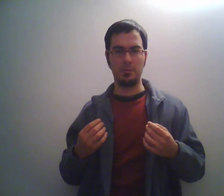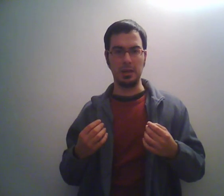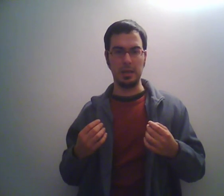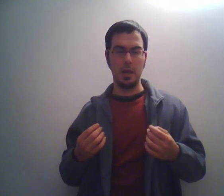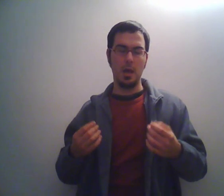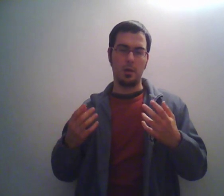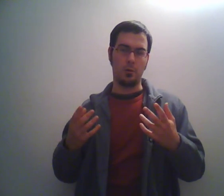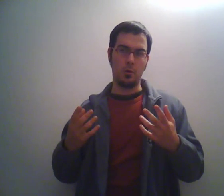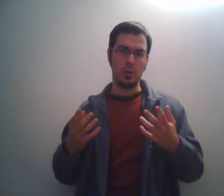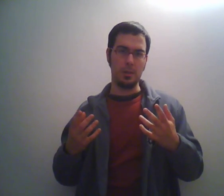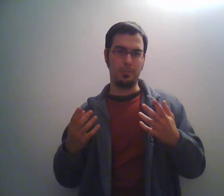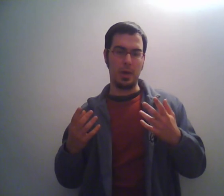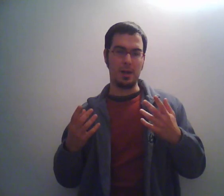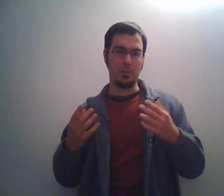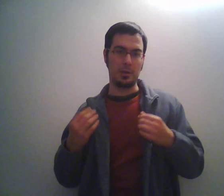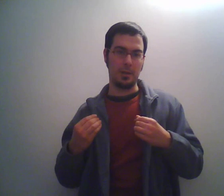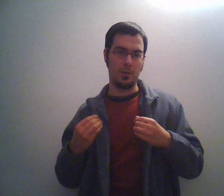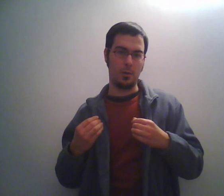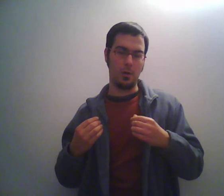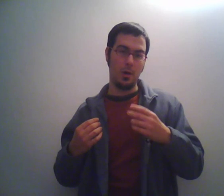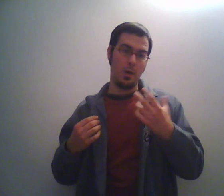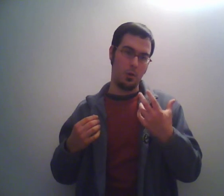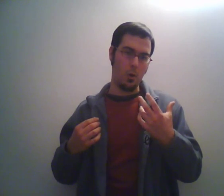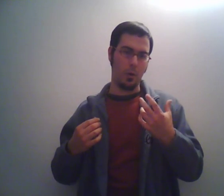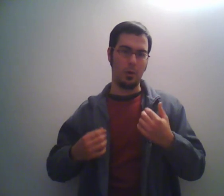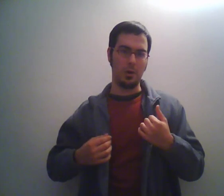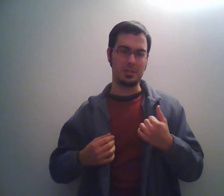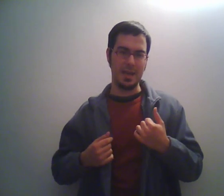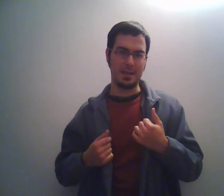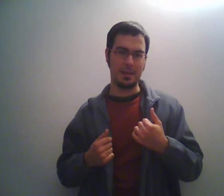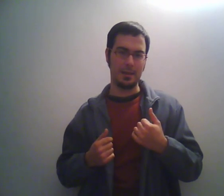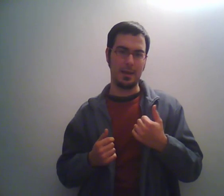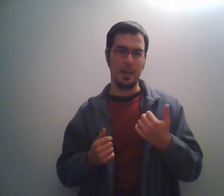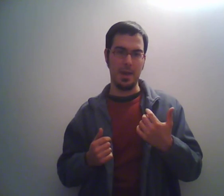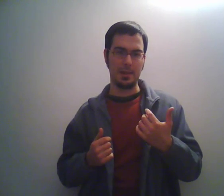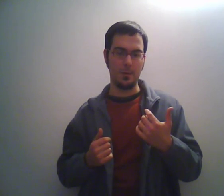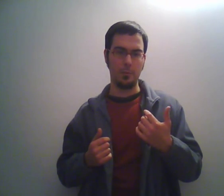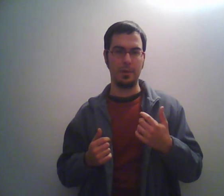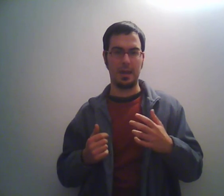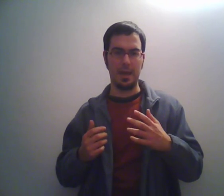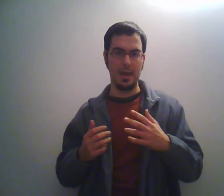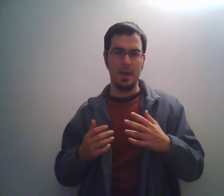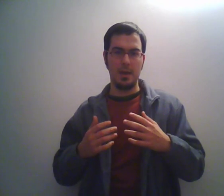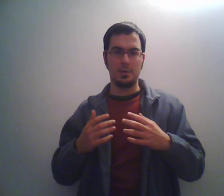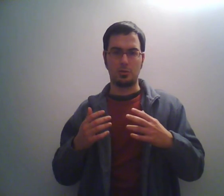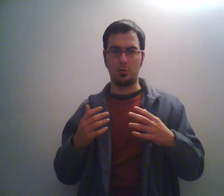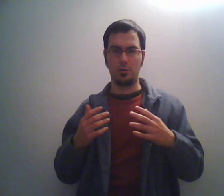bambini. Con noi più che altro intendo loro Seth e Matthew perché sono